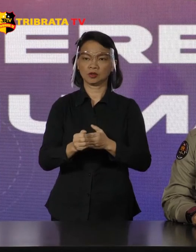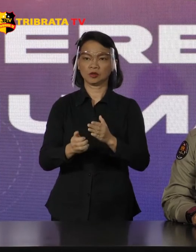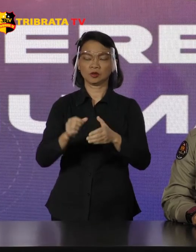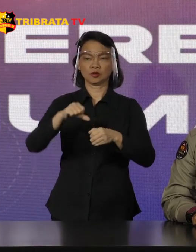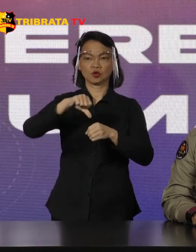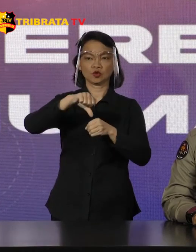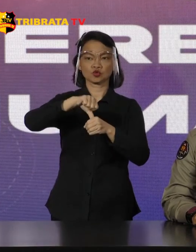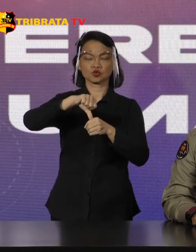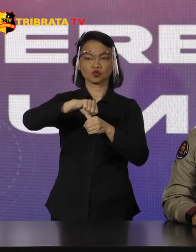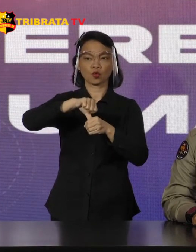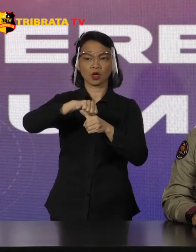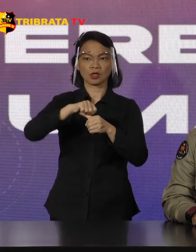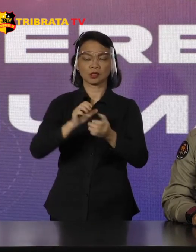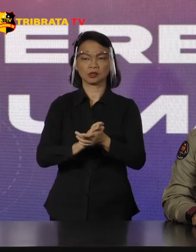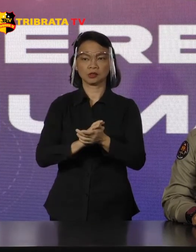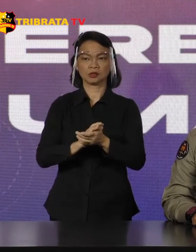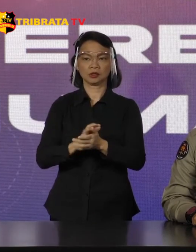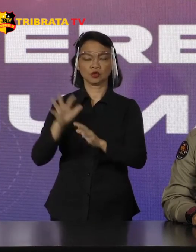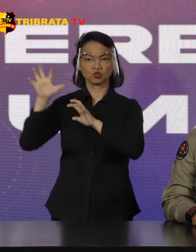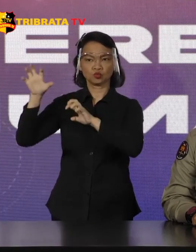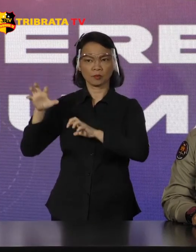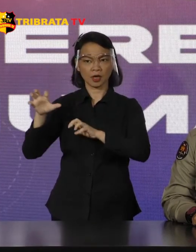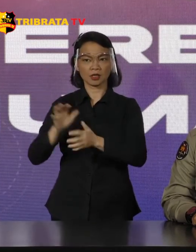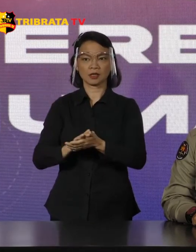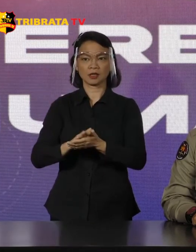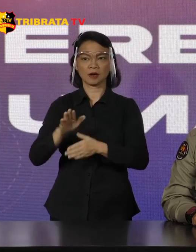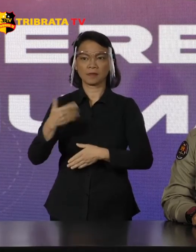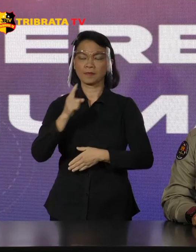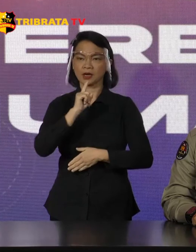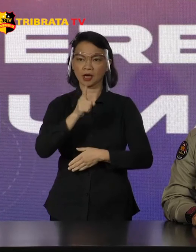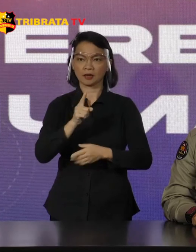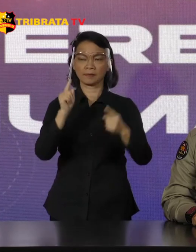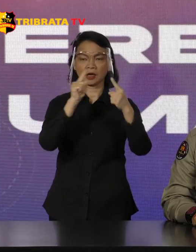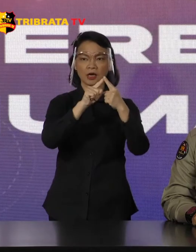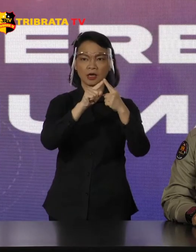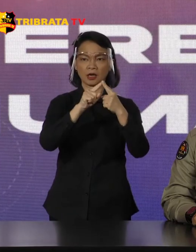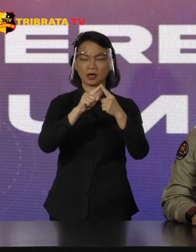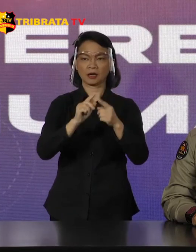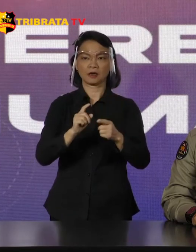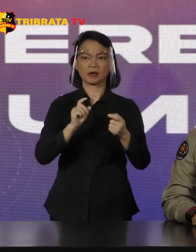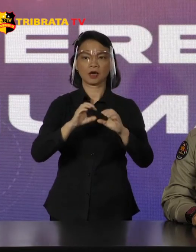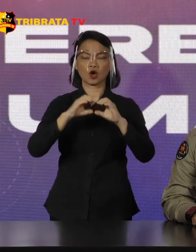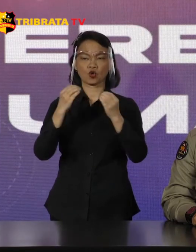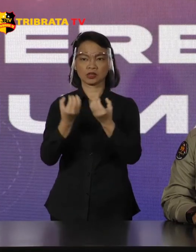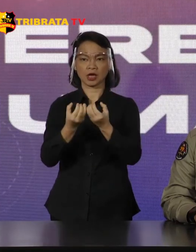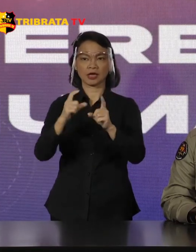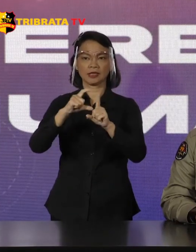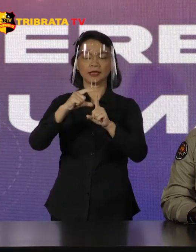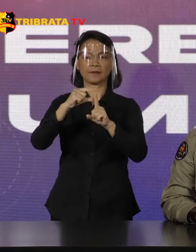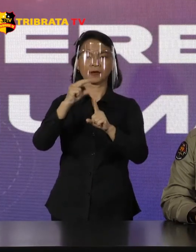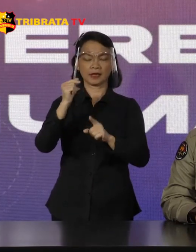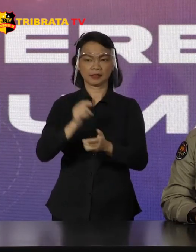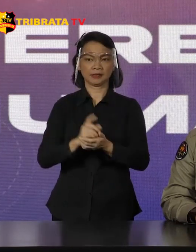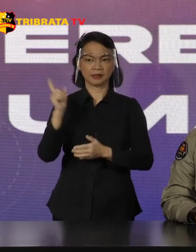-nya bagaimana, Pak? Apa benar, apa ada mengarah kepada anggota DPR, Pak? Ya tentunya nanti dari